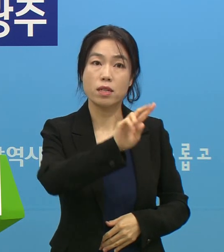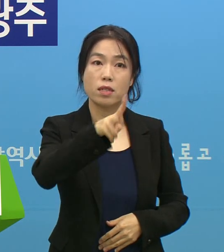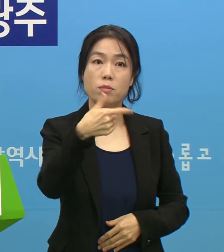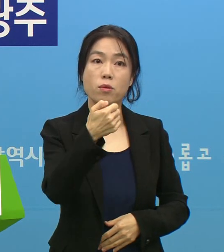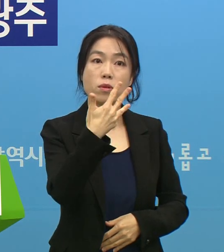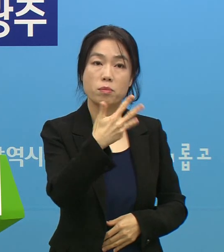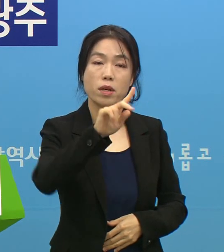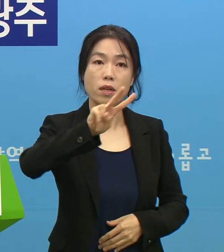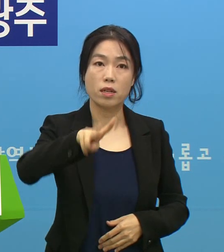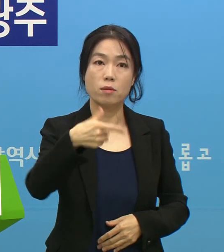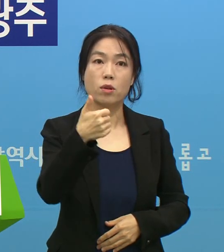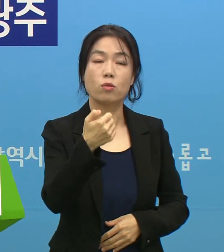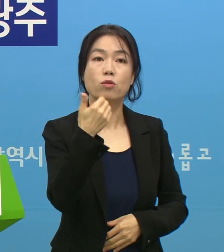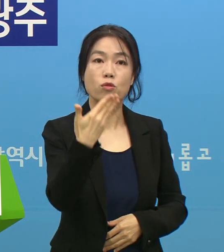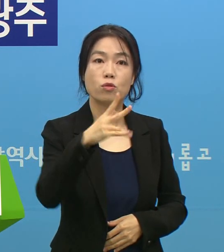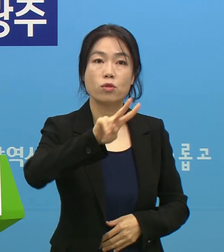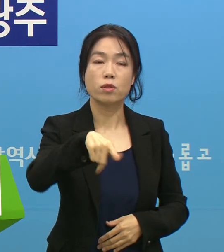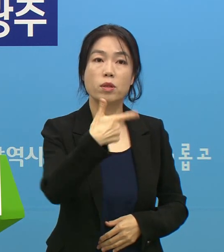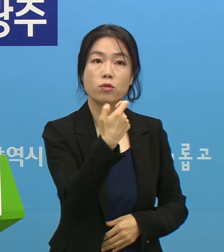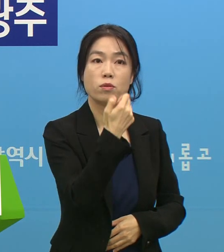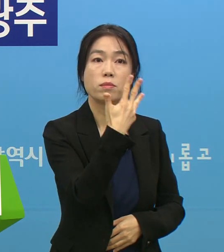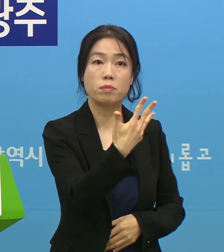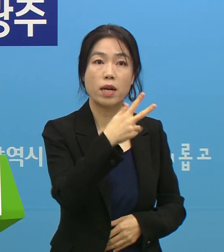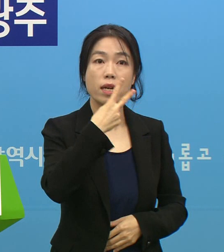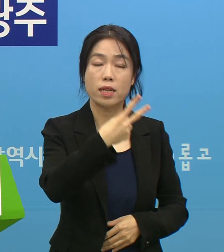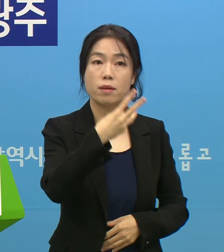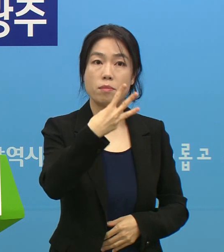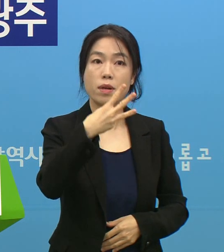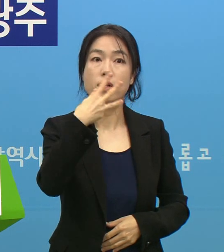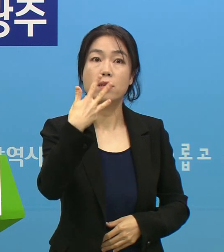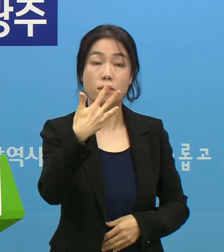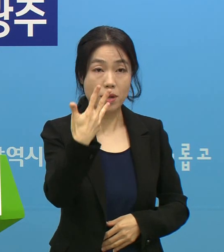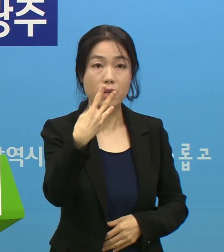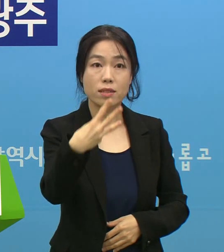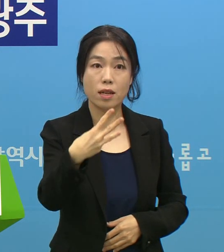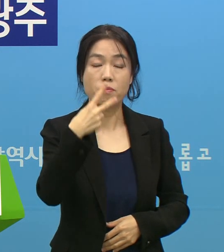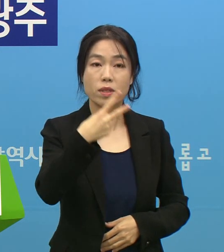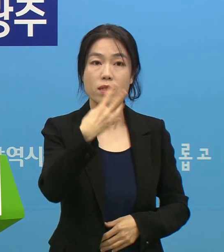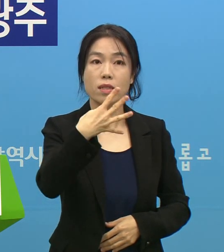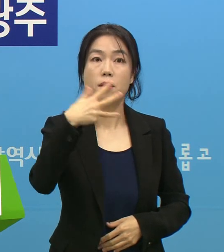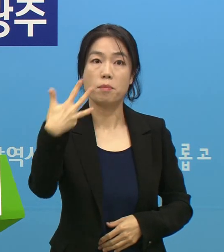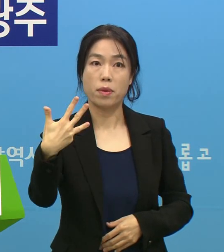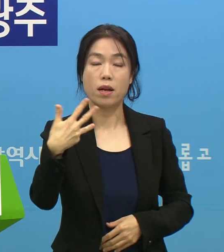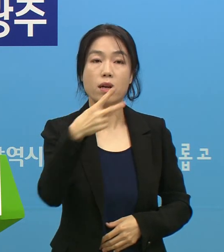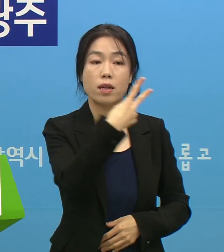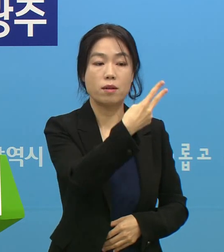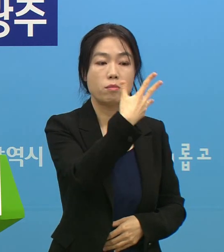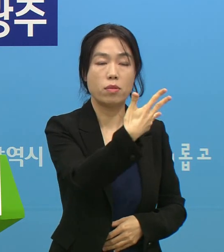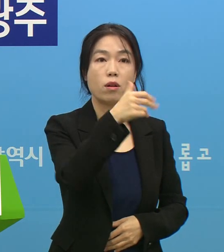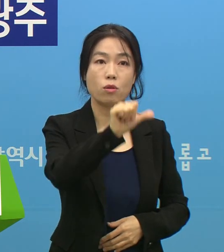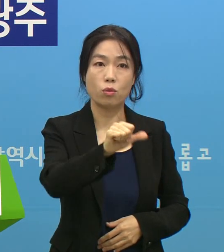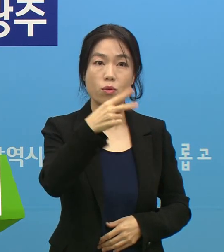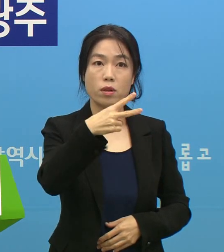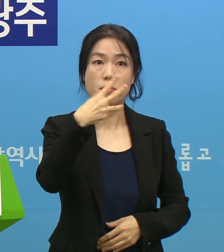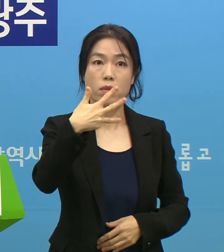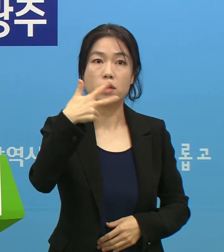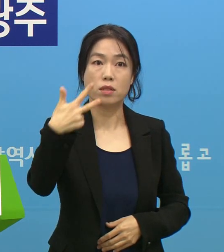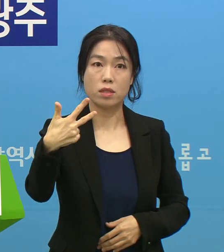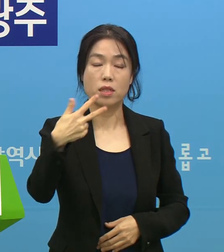258, 259, 268, 283, 248, 285, 287,